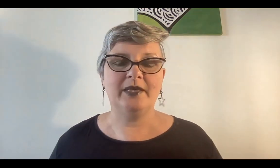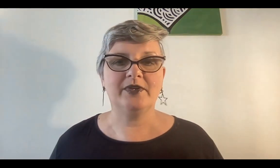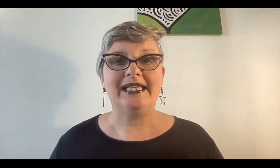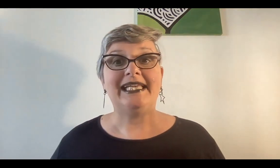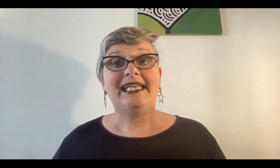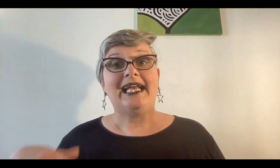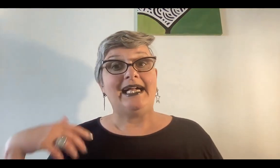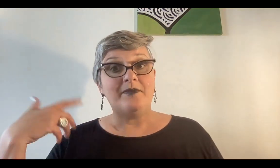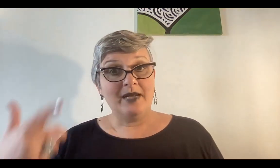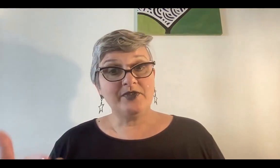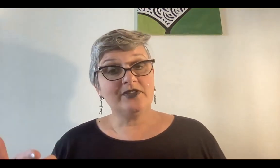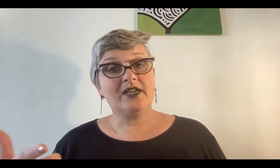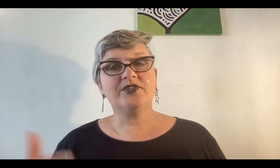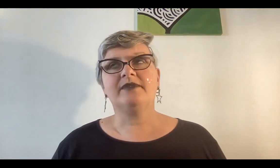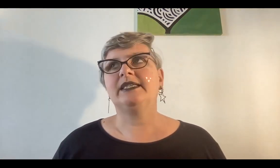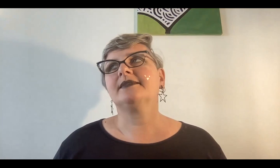mi amor vamos a otra cosa más